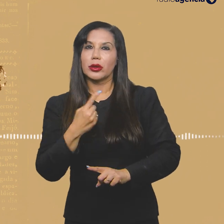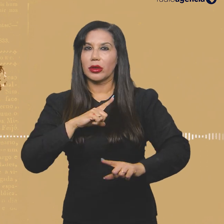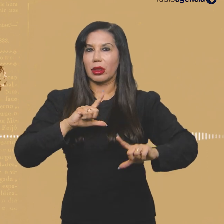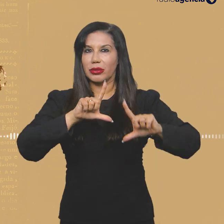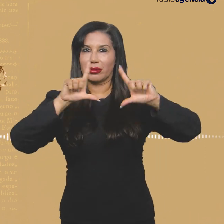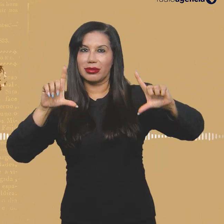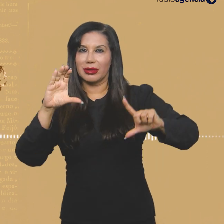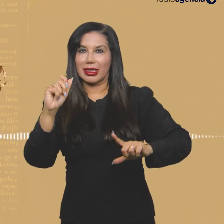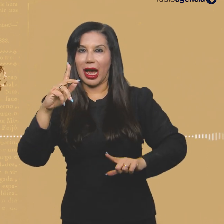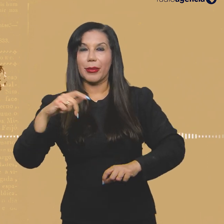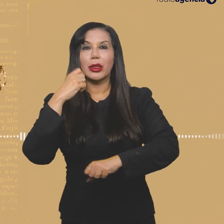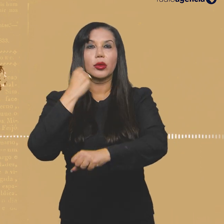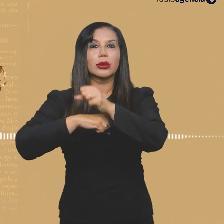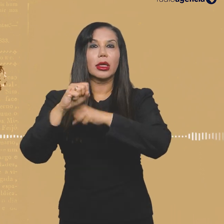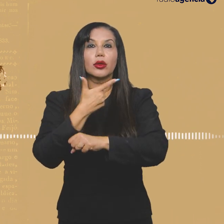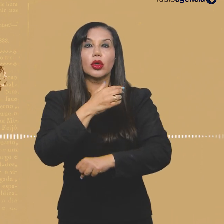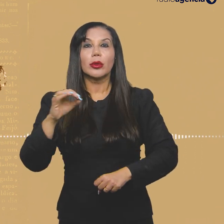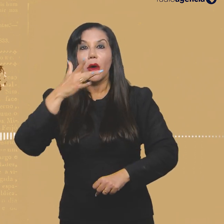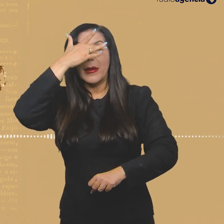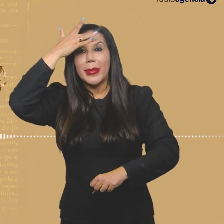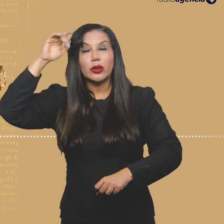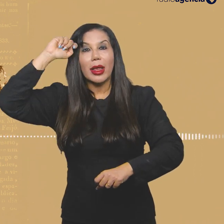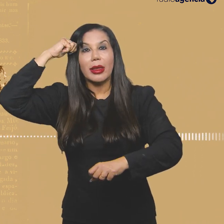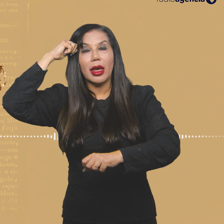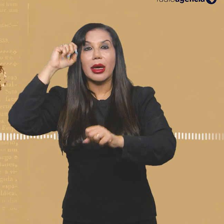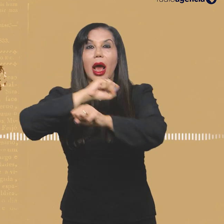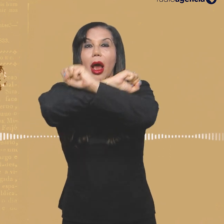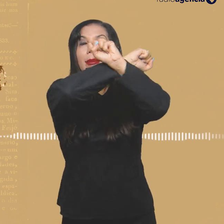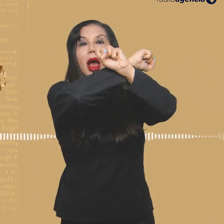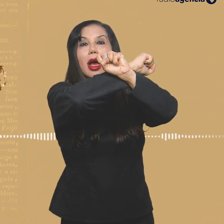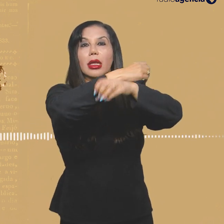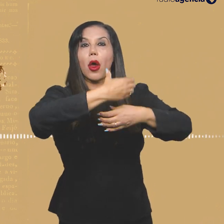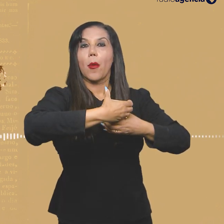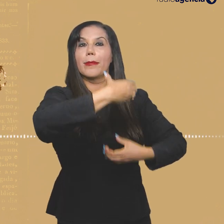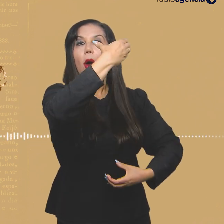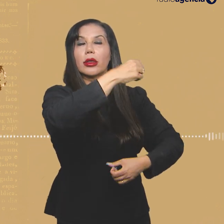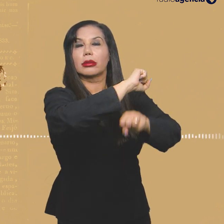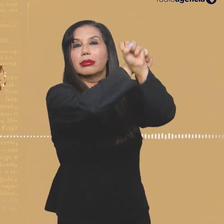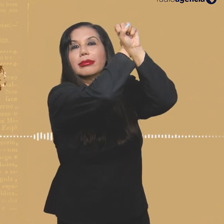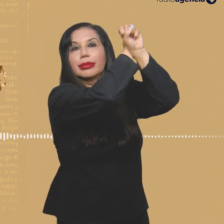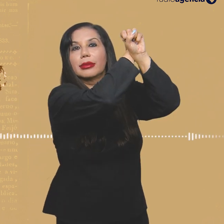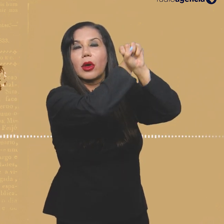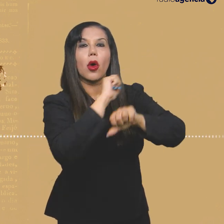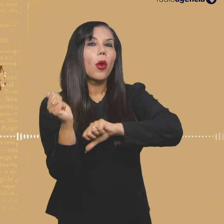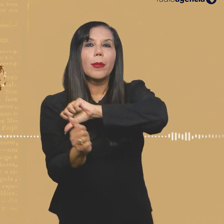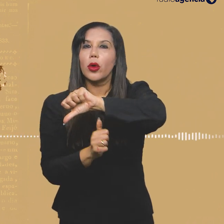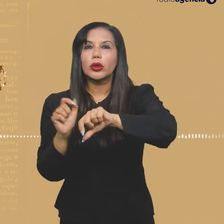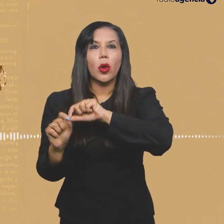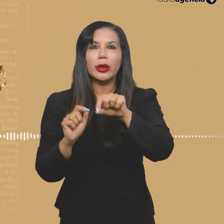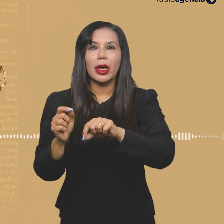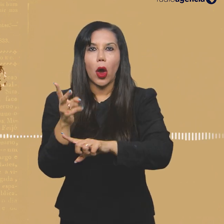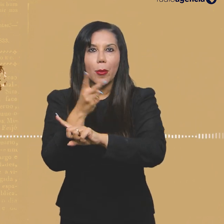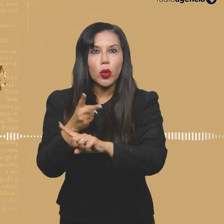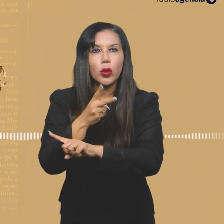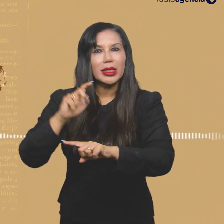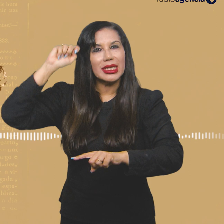tem capa, nos anos 2000, de pessoas negras amarradas em poste. Então, o que a gente mudou, né? Será que a gente saiu